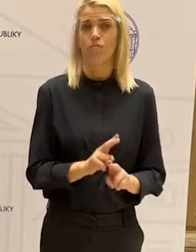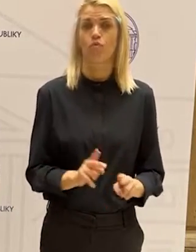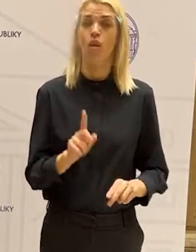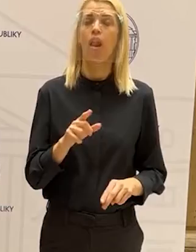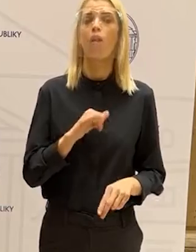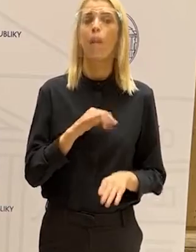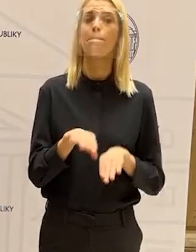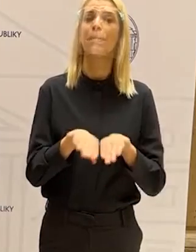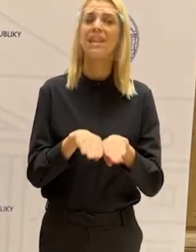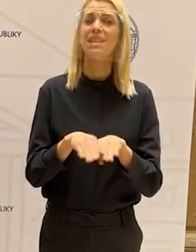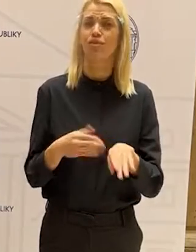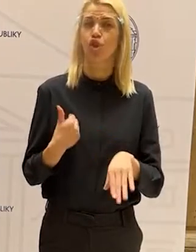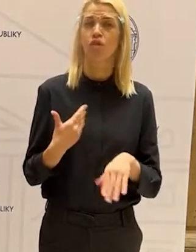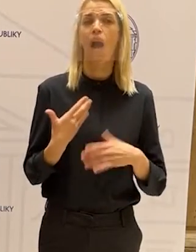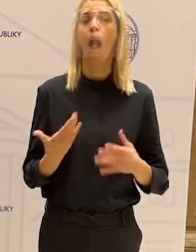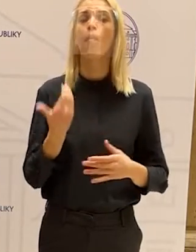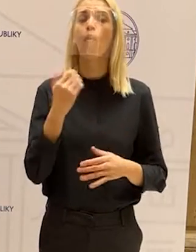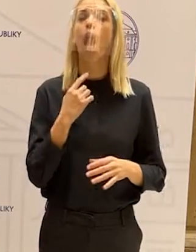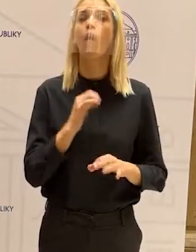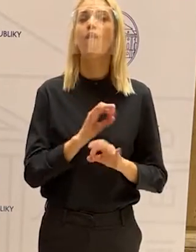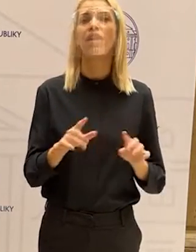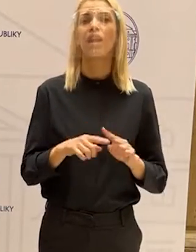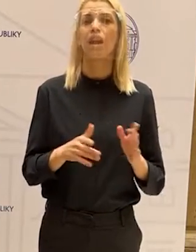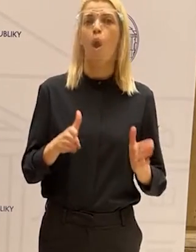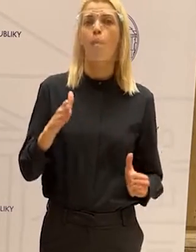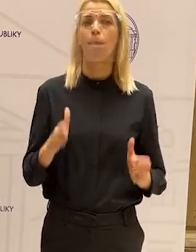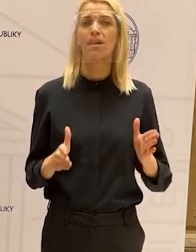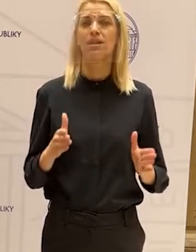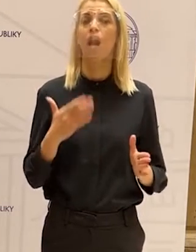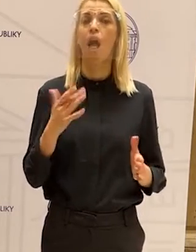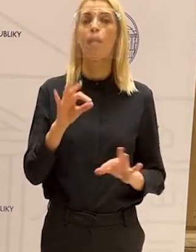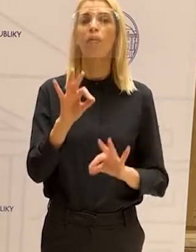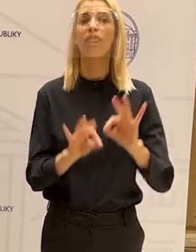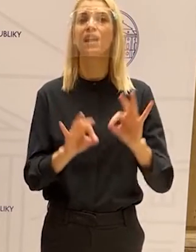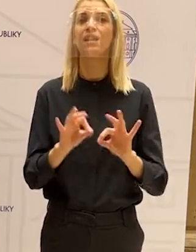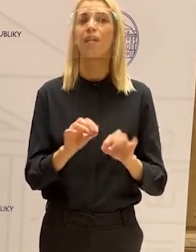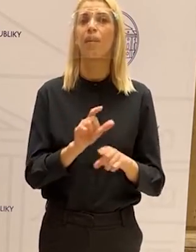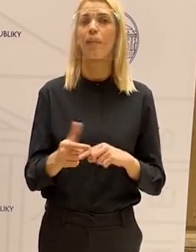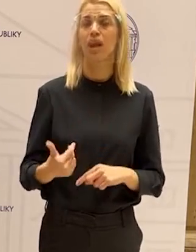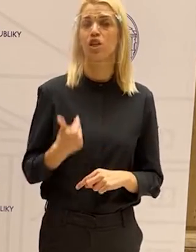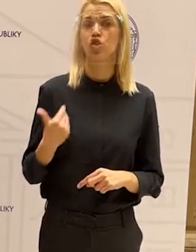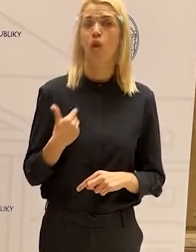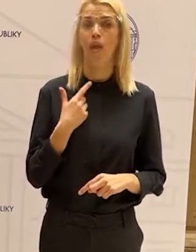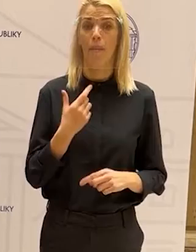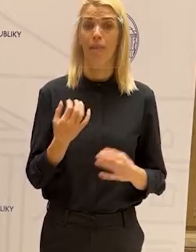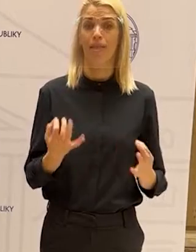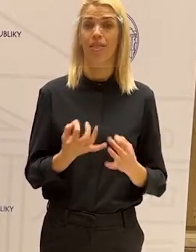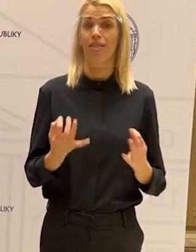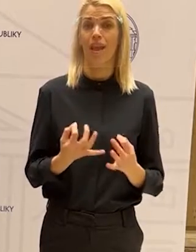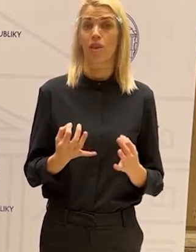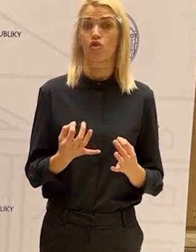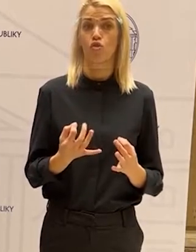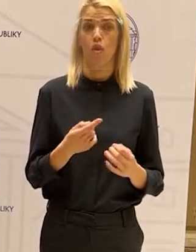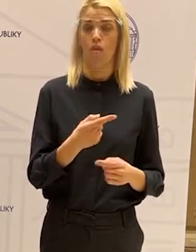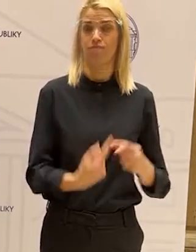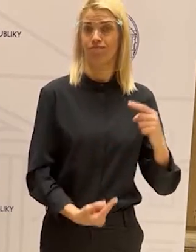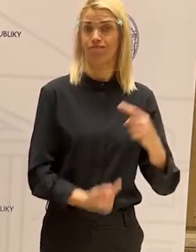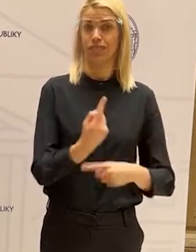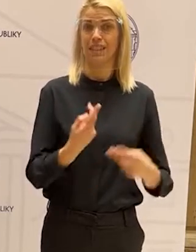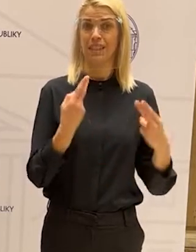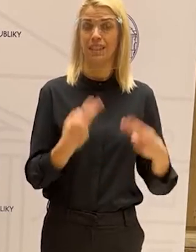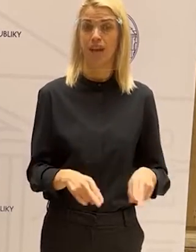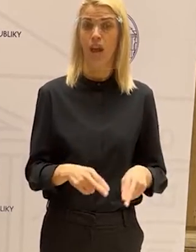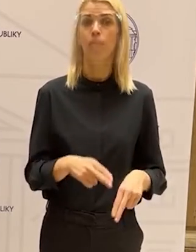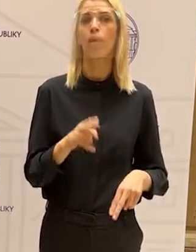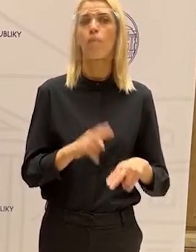postále, človek si ani vyjde a obráci, respektíve, ako toto môžeme nastaviť a tretie školy, aby sa všetkým stane, ako všetkým stane, ako